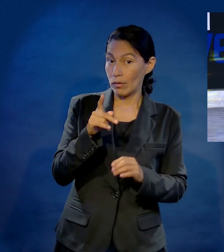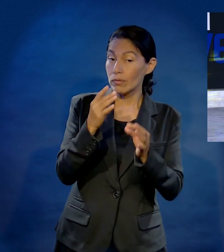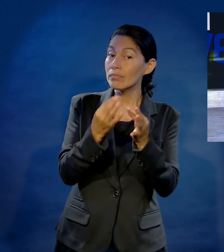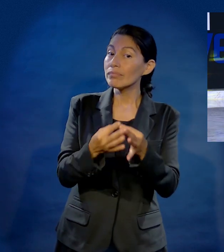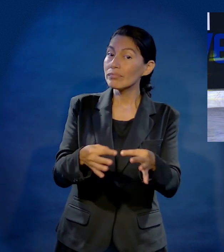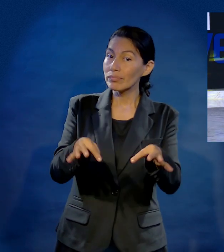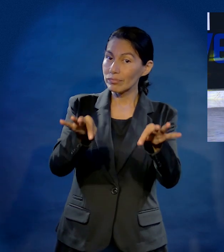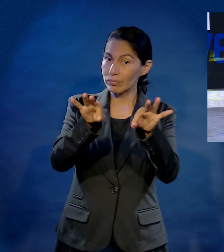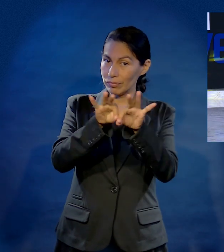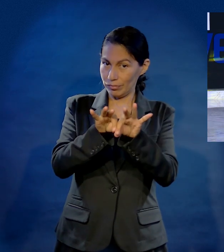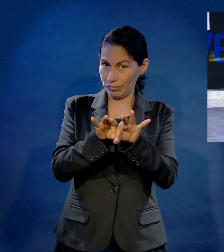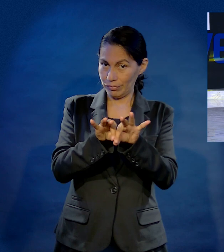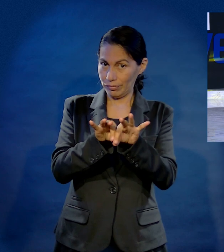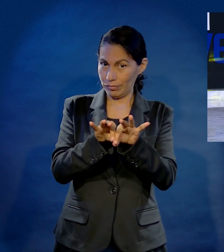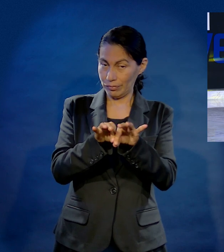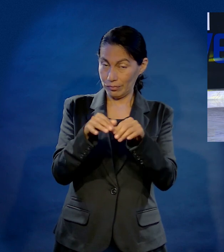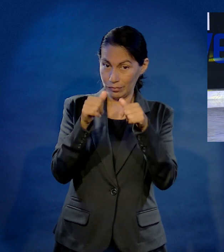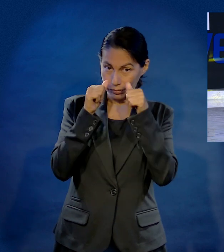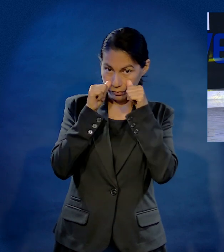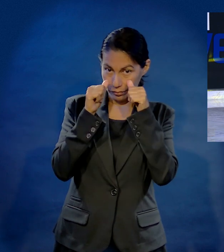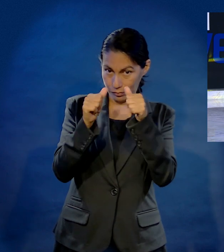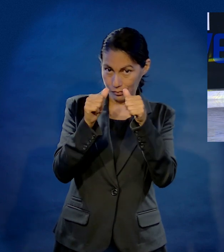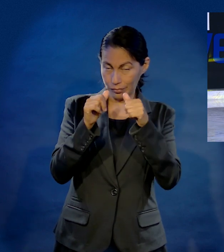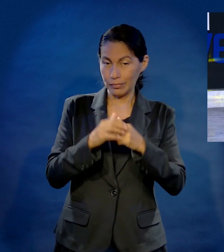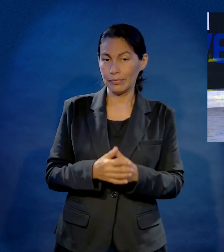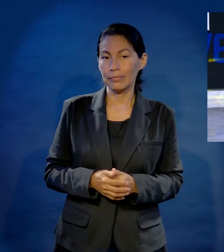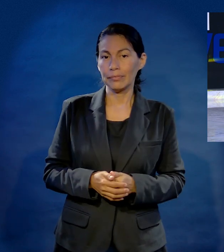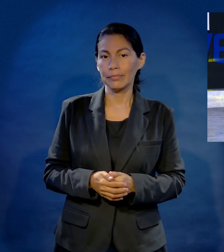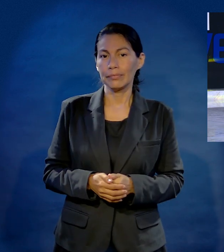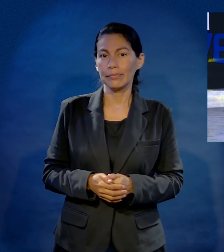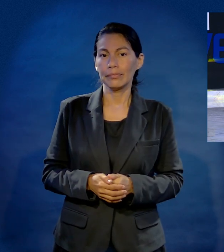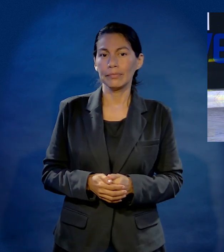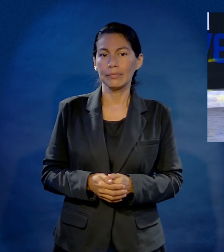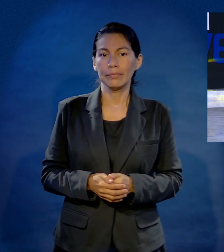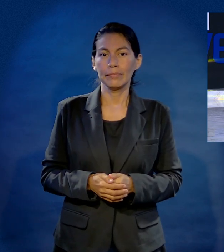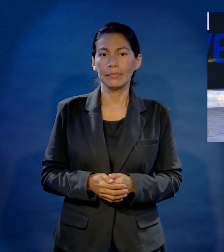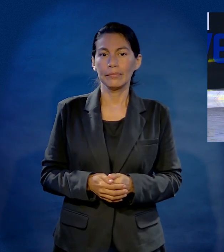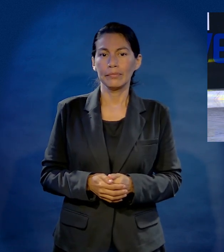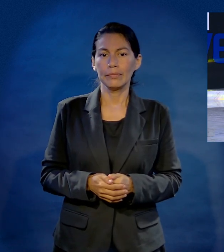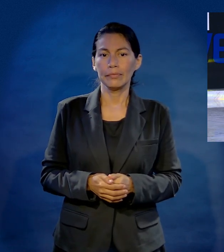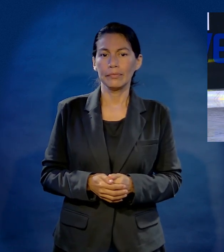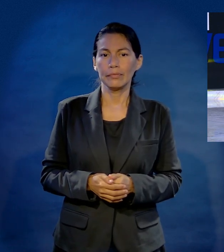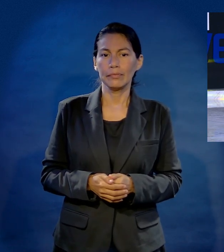Pero este principio es importante y es aplicable solamente en cierto momento.